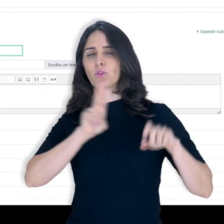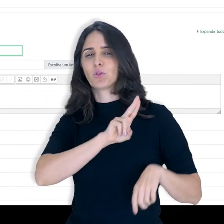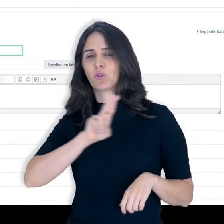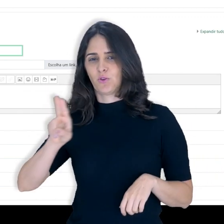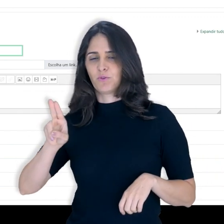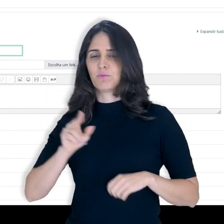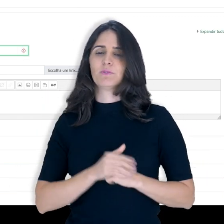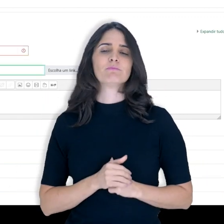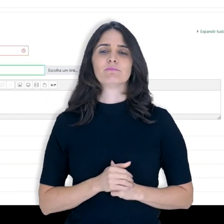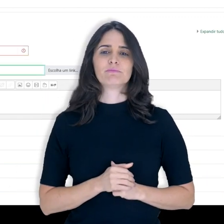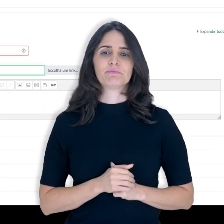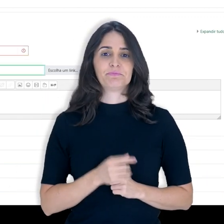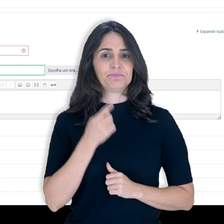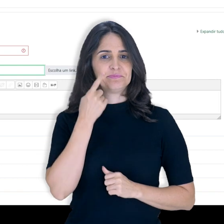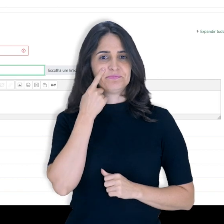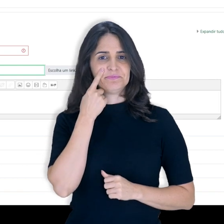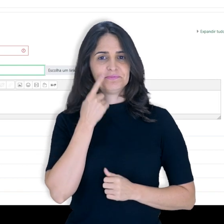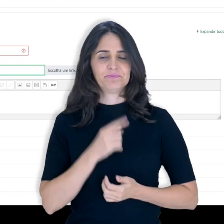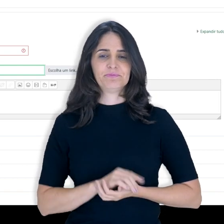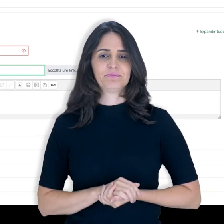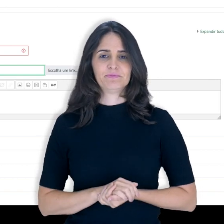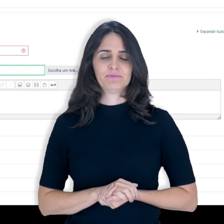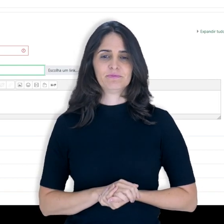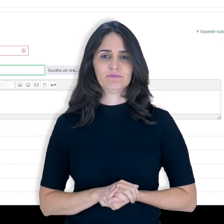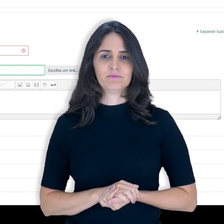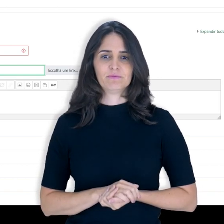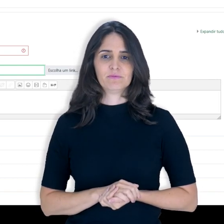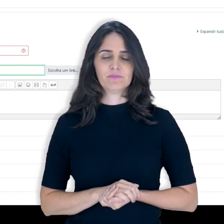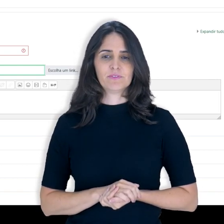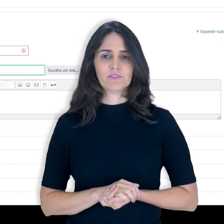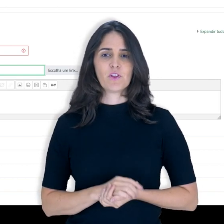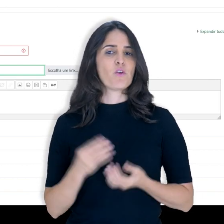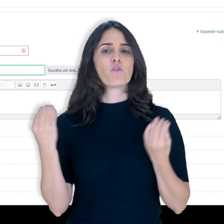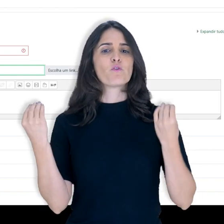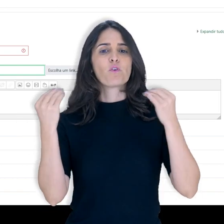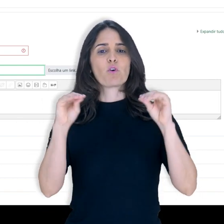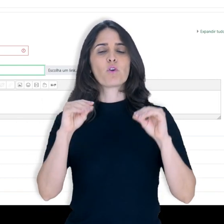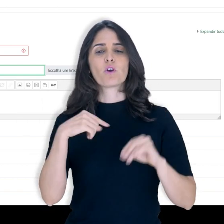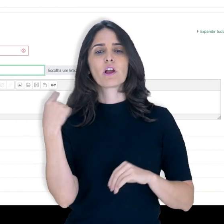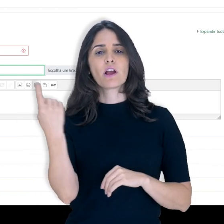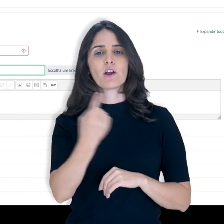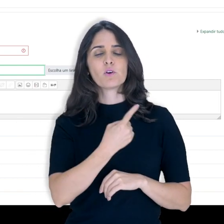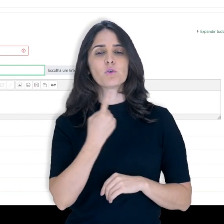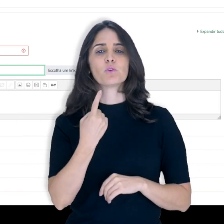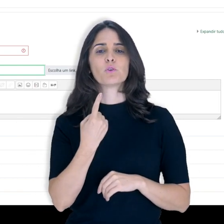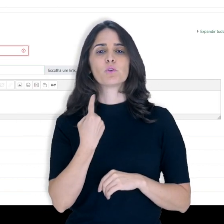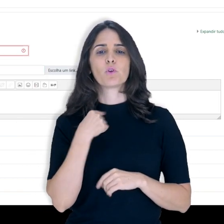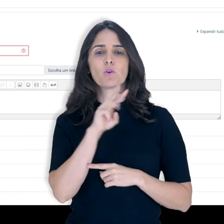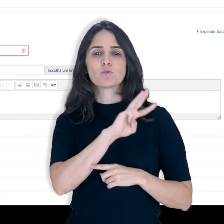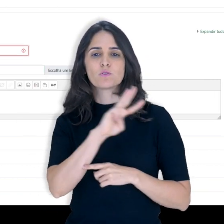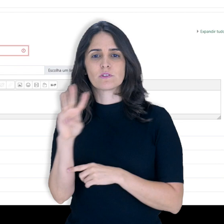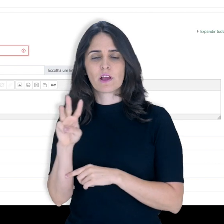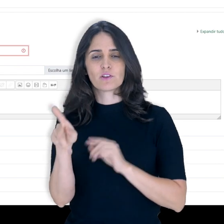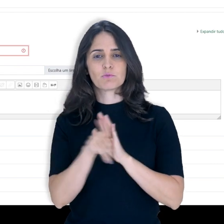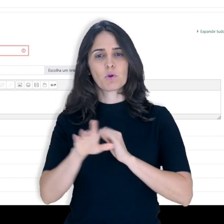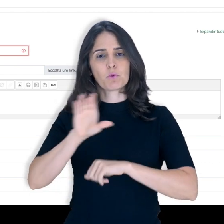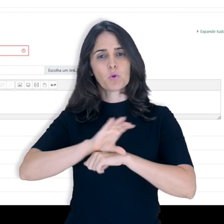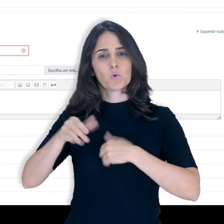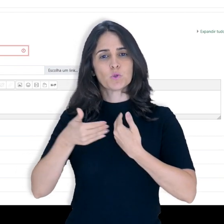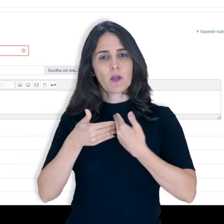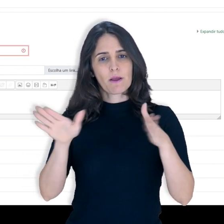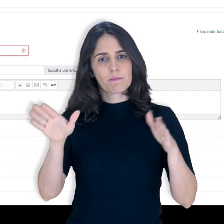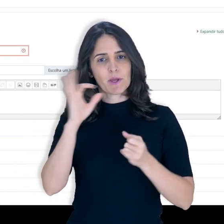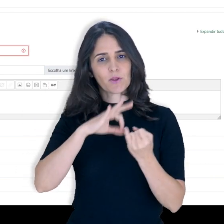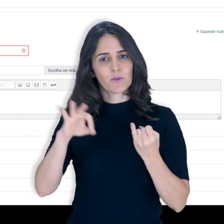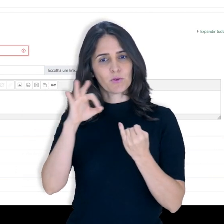aqui no caso eu vou colocar o endereço da nossa plataforma de cursos abertos do IFES. Então